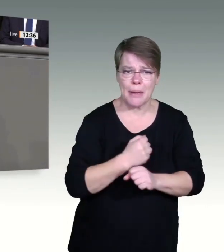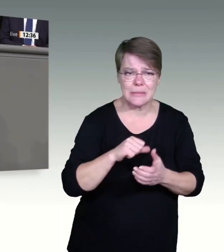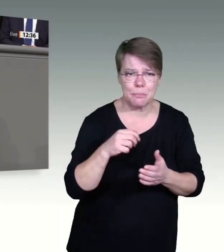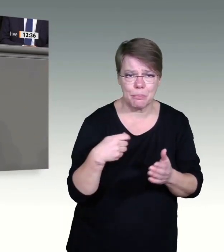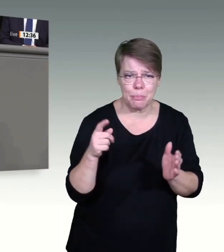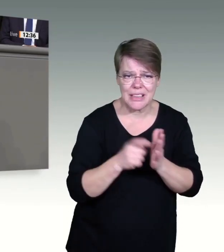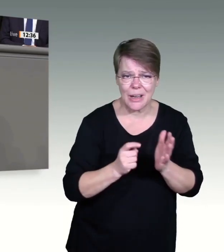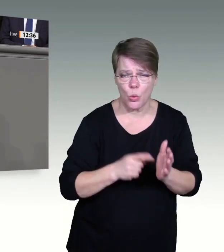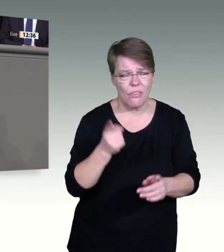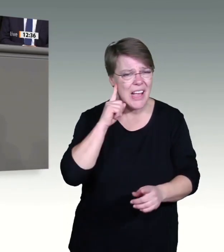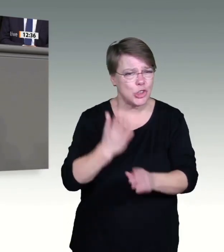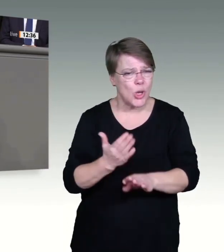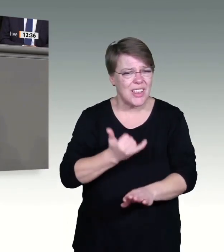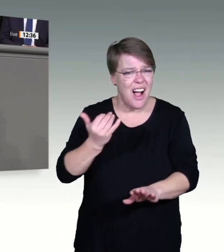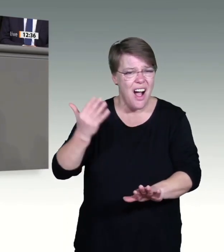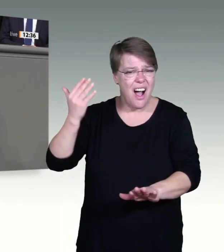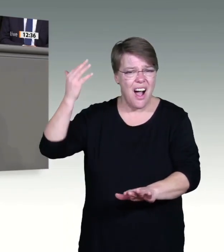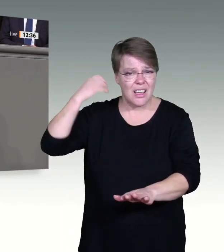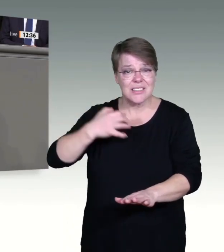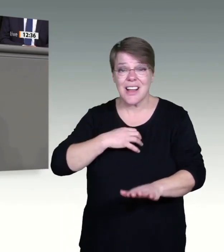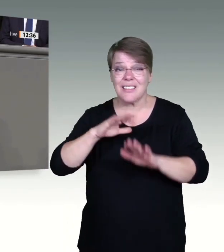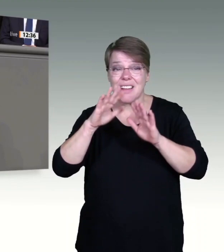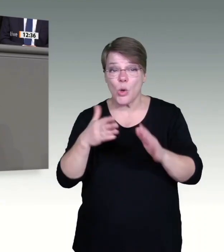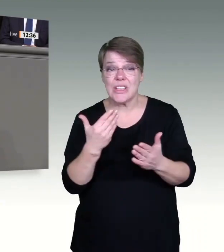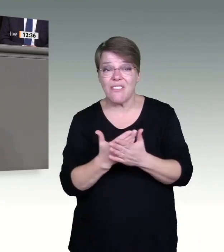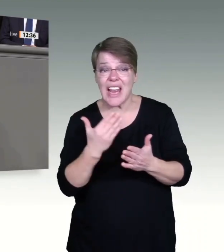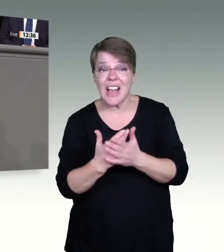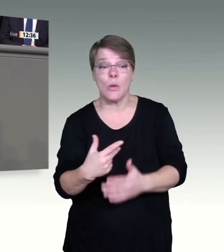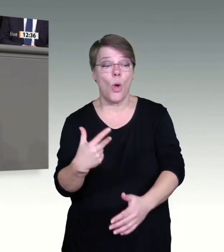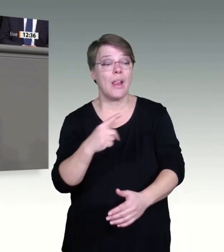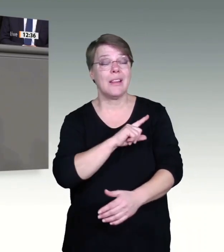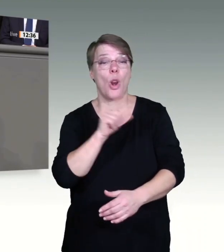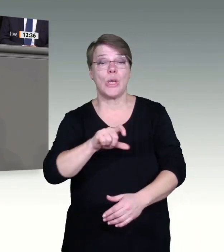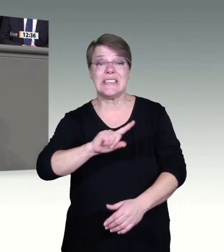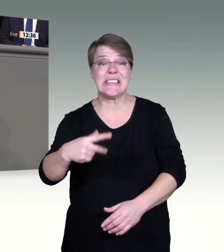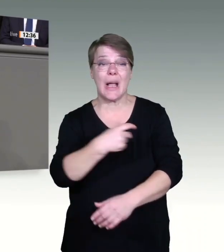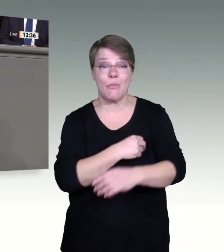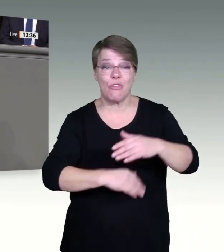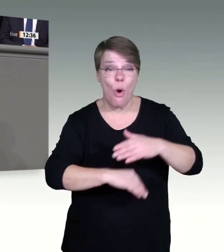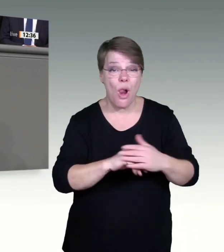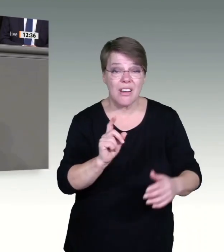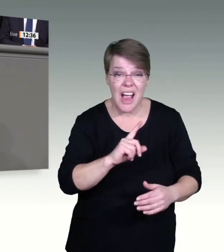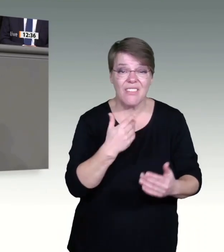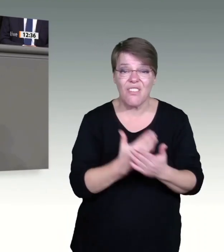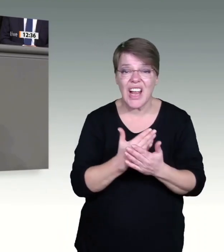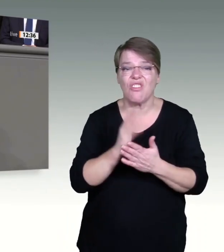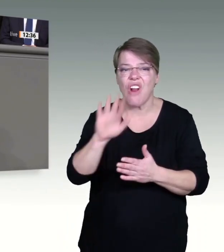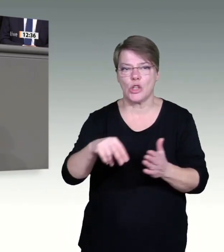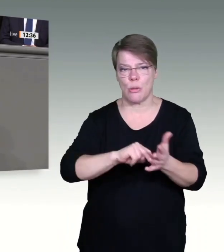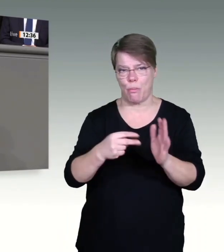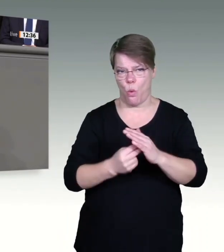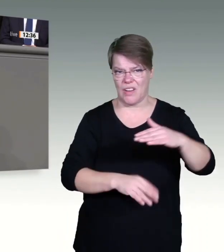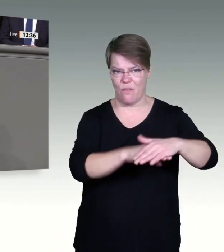-Plus-Minus-Regeln, mit denen sie ein Drittel der Bevölkerung diskriminieren und ausgrenzen und die Bürger gegeneinander